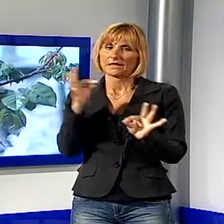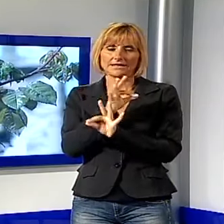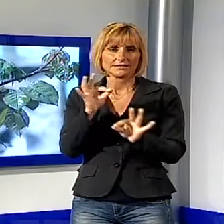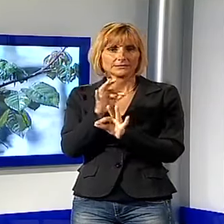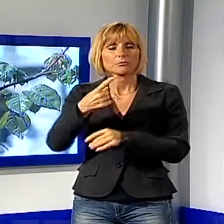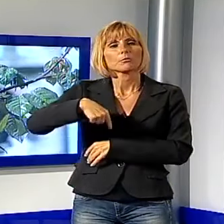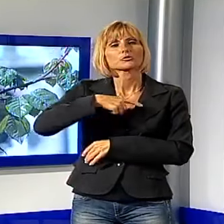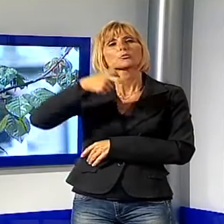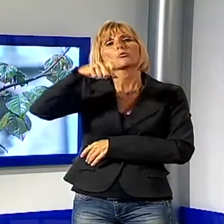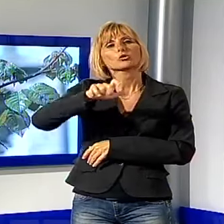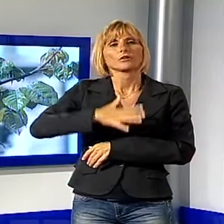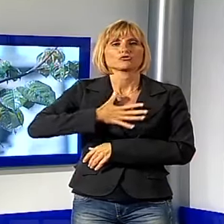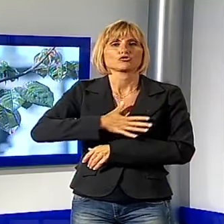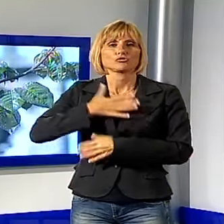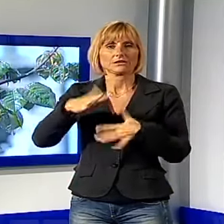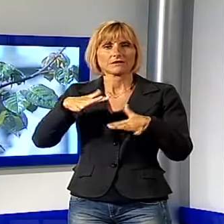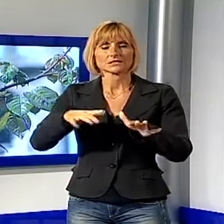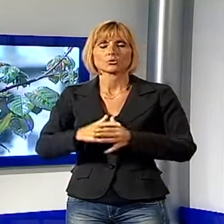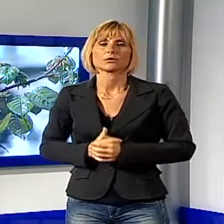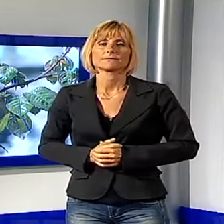noi un motivo di grande soddisfazione. Grazie